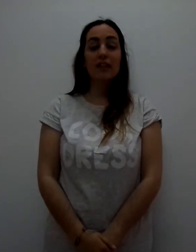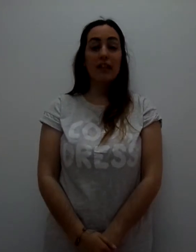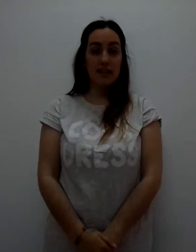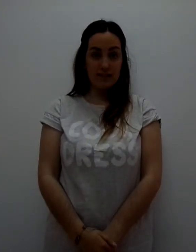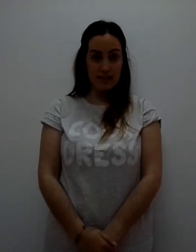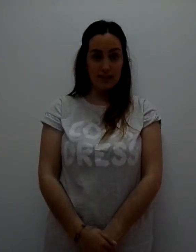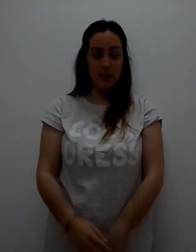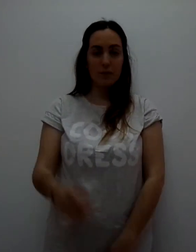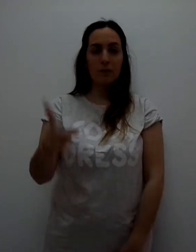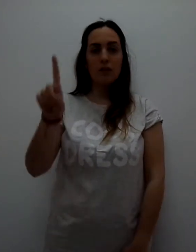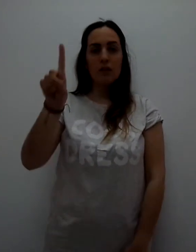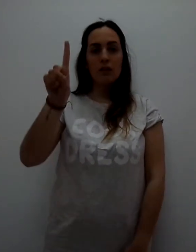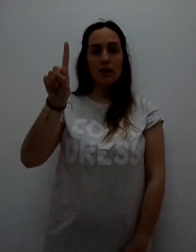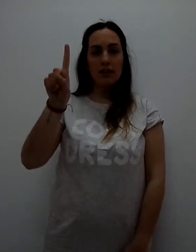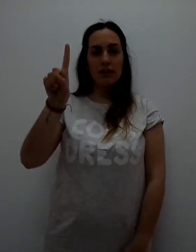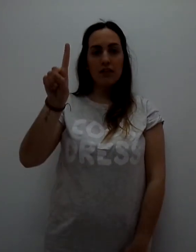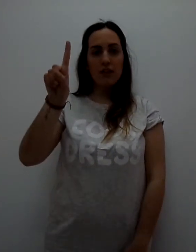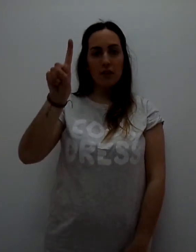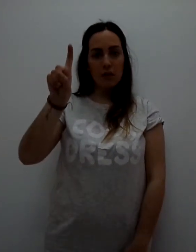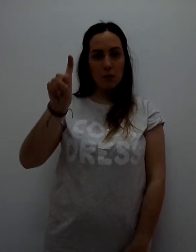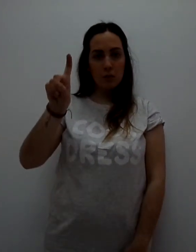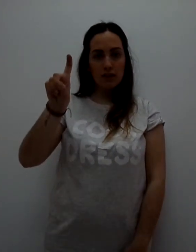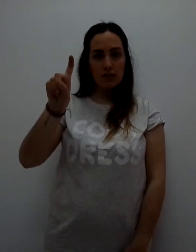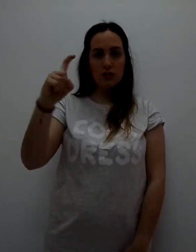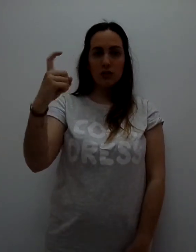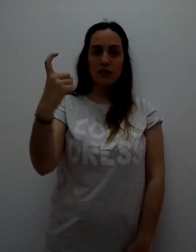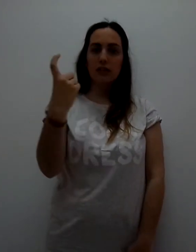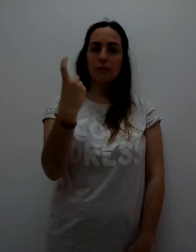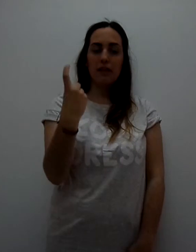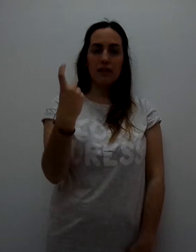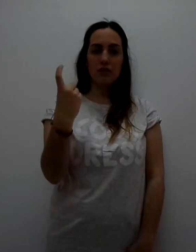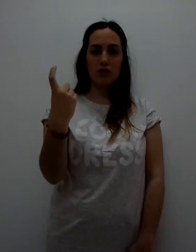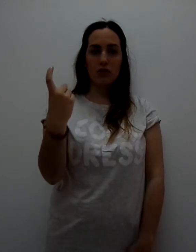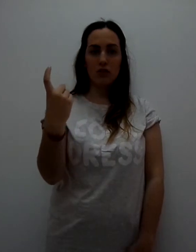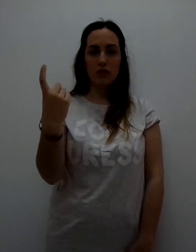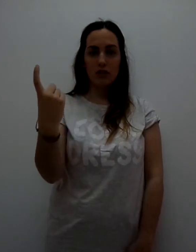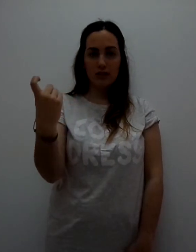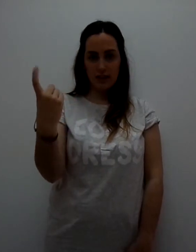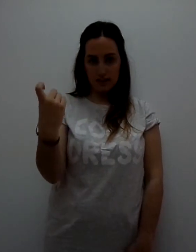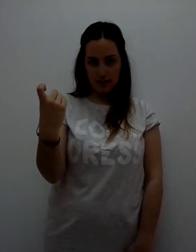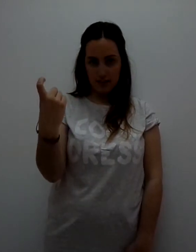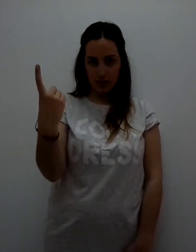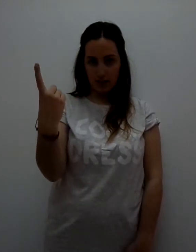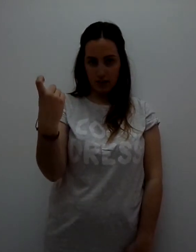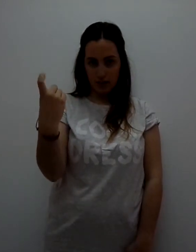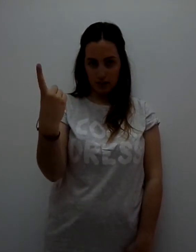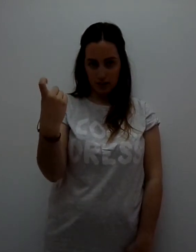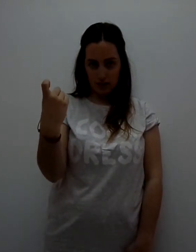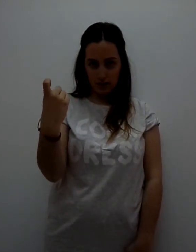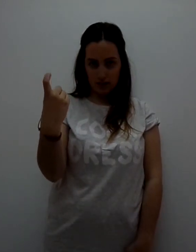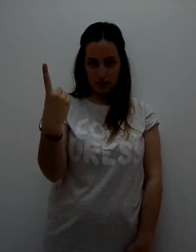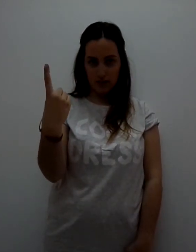Necesita. El índice lo doblamos un poquito y mira hacia nosotros. Necesita. Necesita.